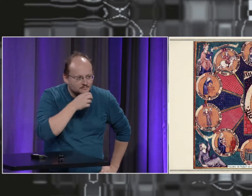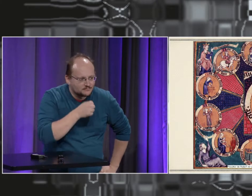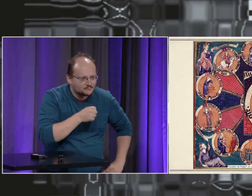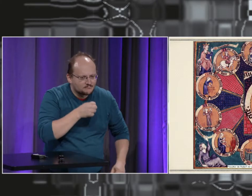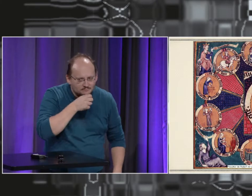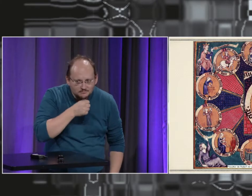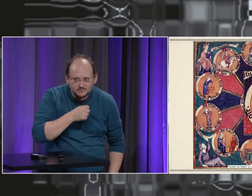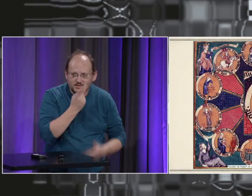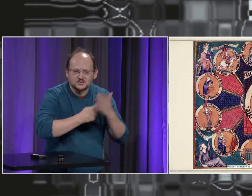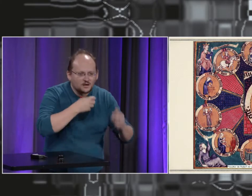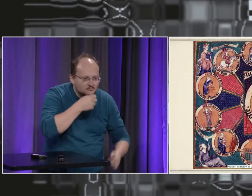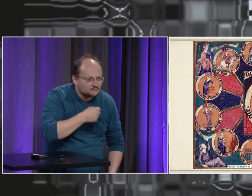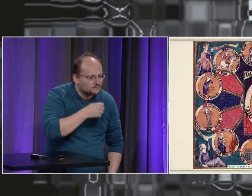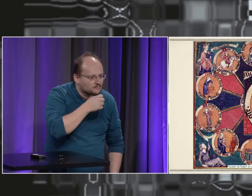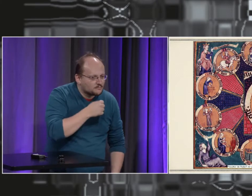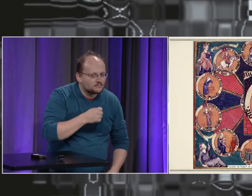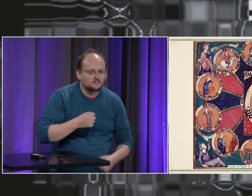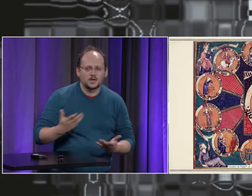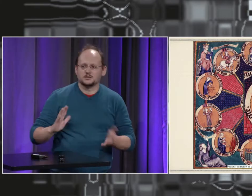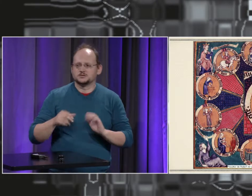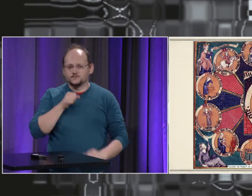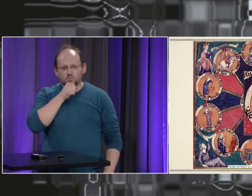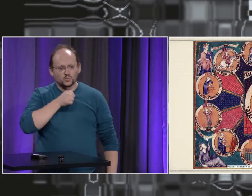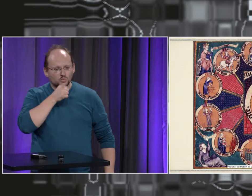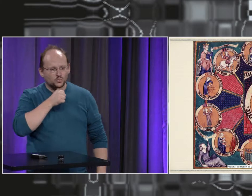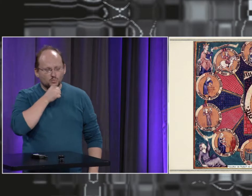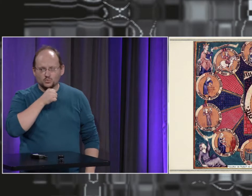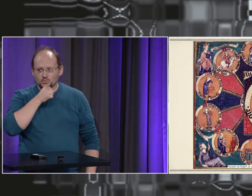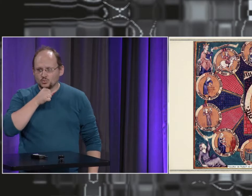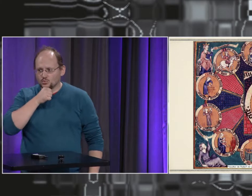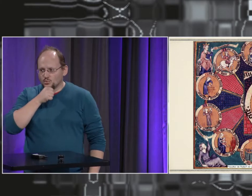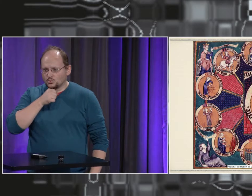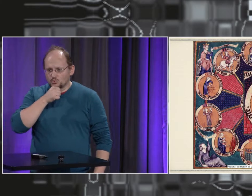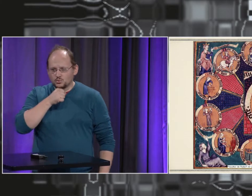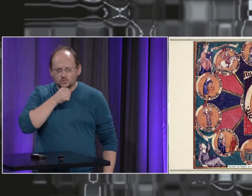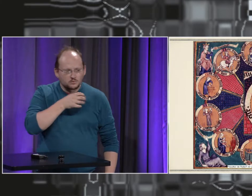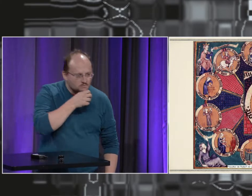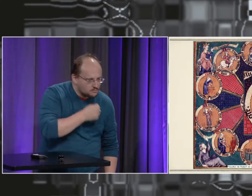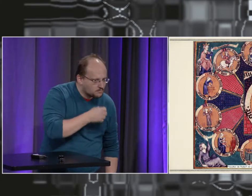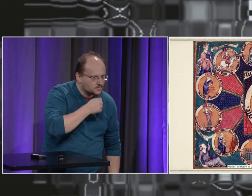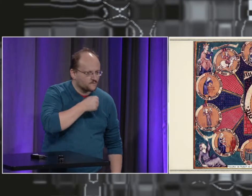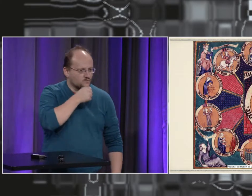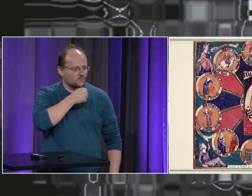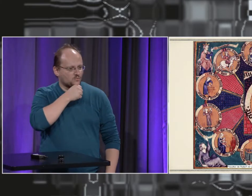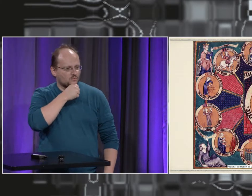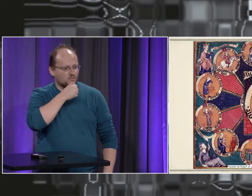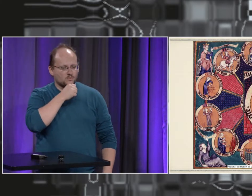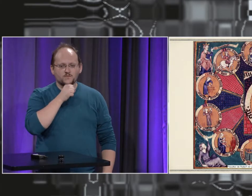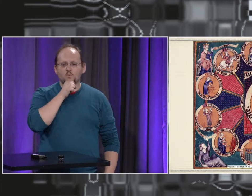on voit ce dessin et ça veut dire vieillesse, être vieux.